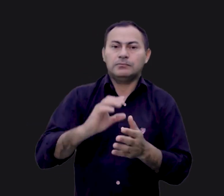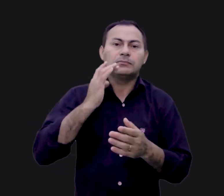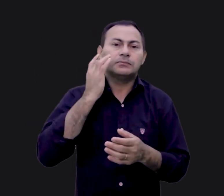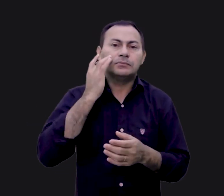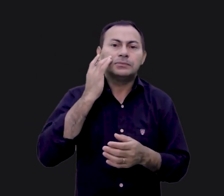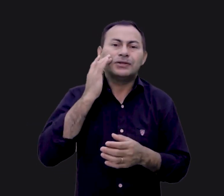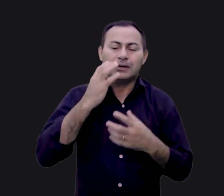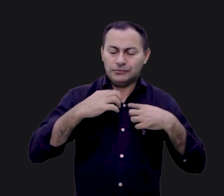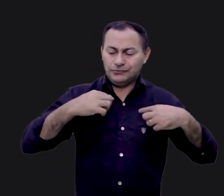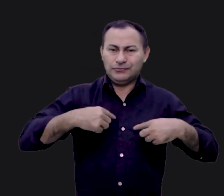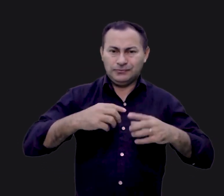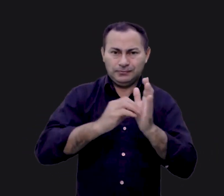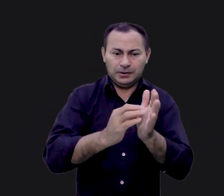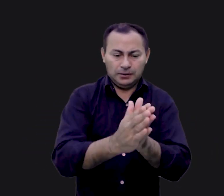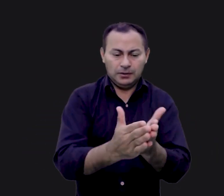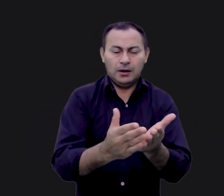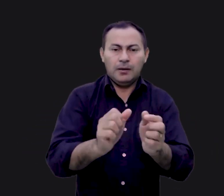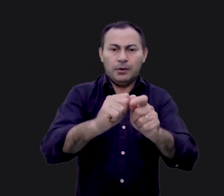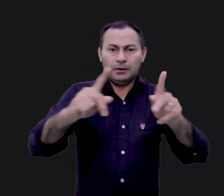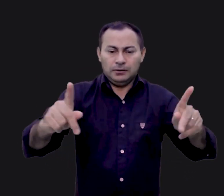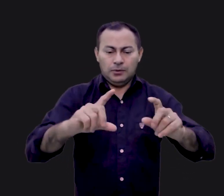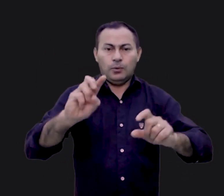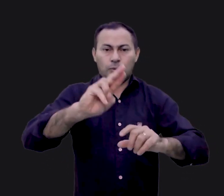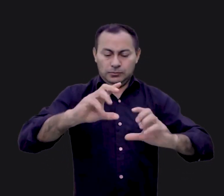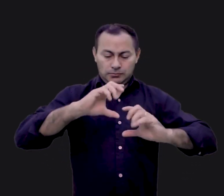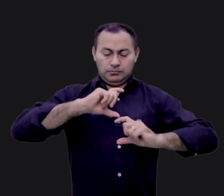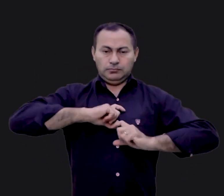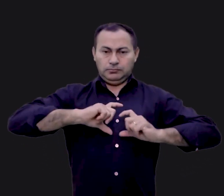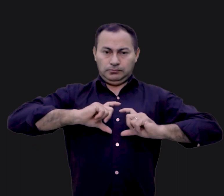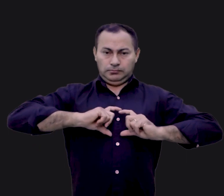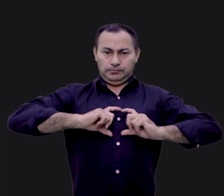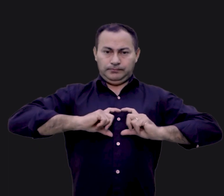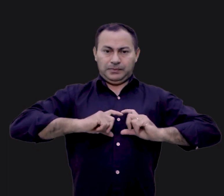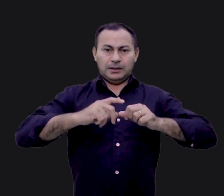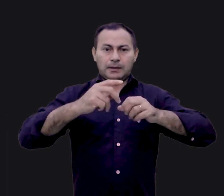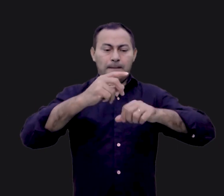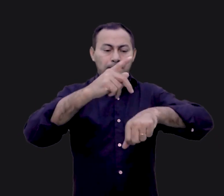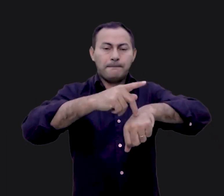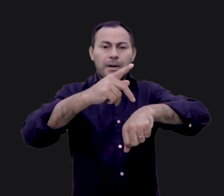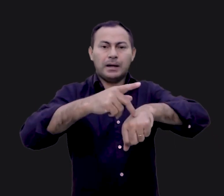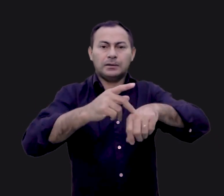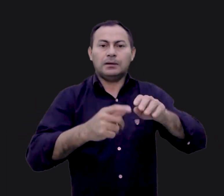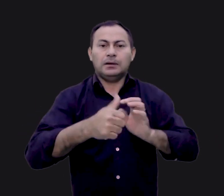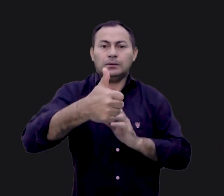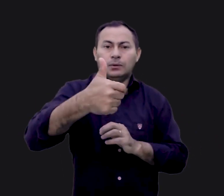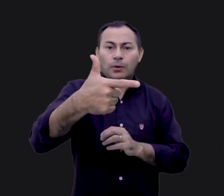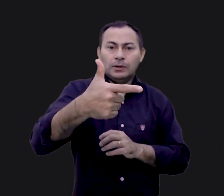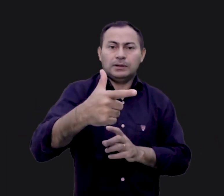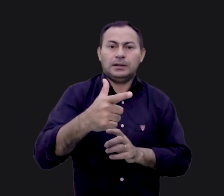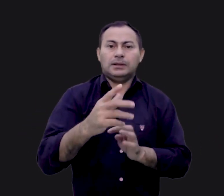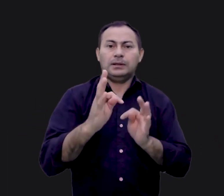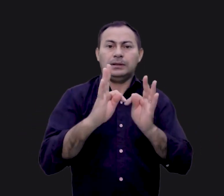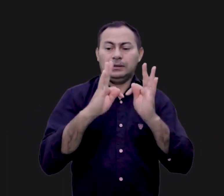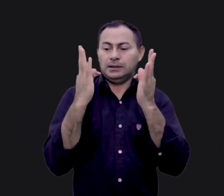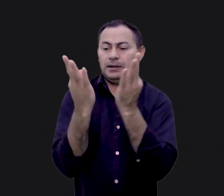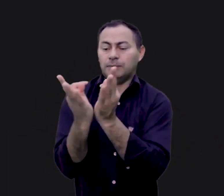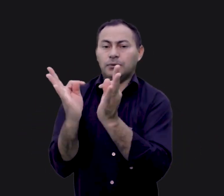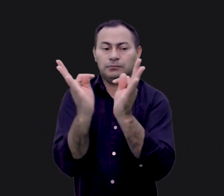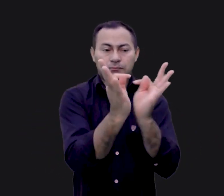Apocalipse 4 eram usadas no peitoral do sumo sacerdote. Essas pedras representam as doze tribos de Israel. Se você